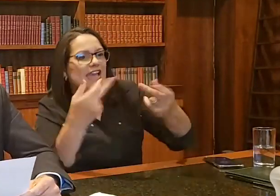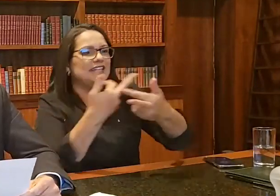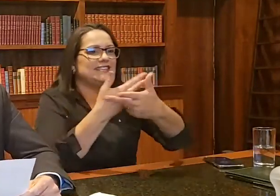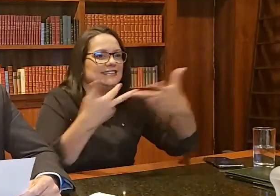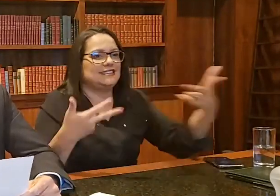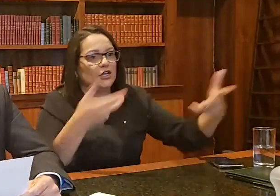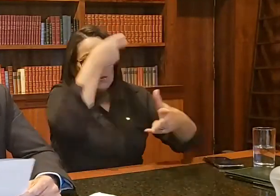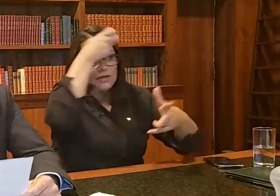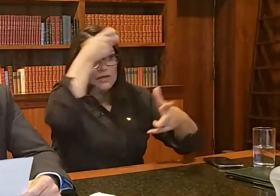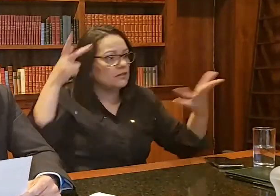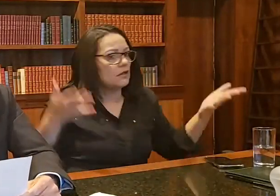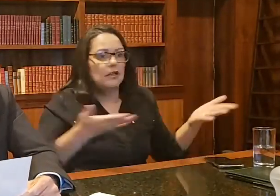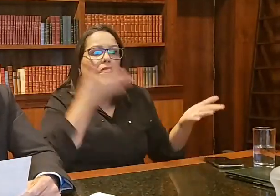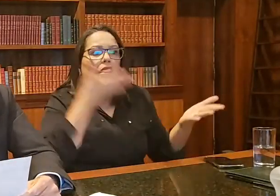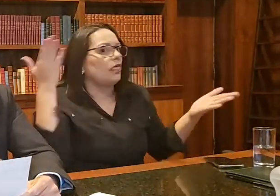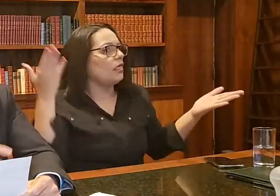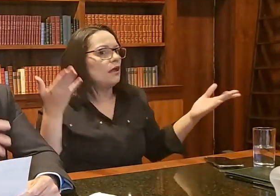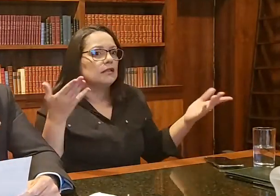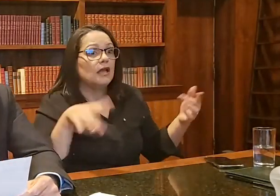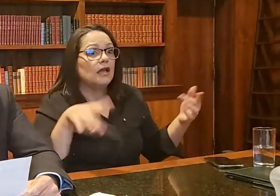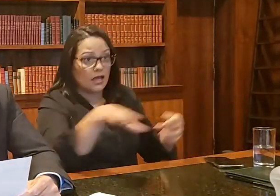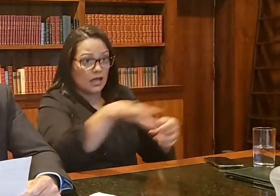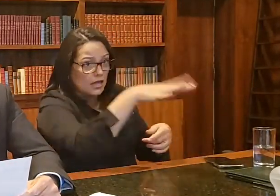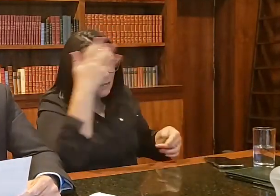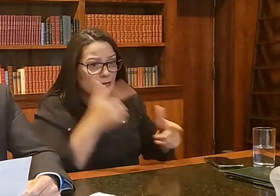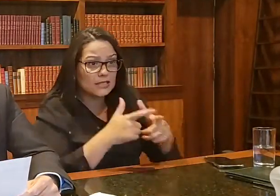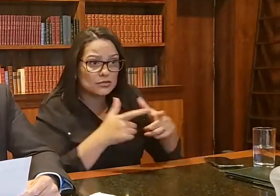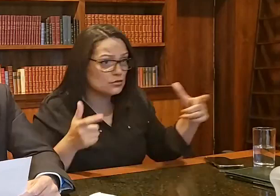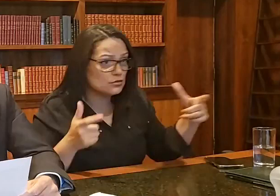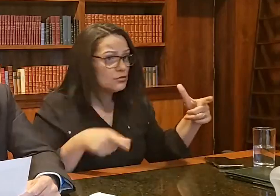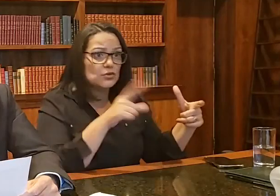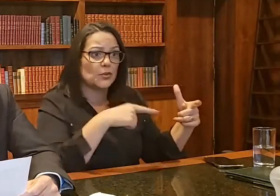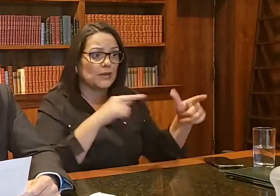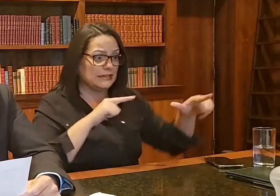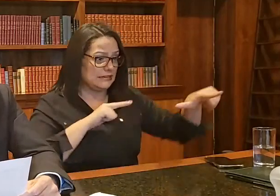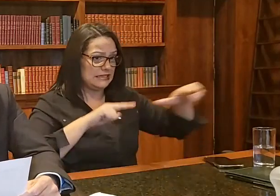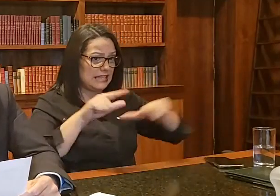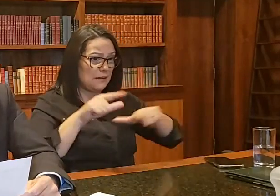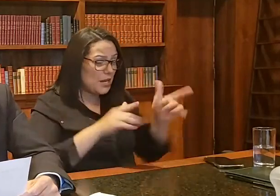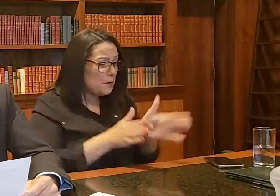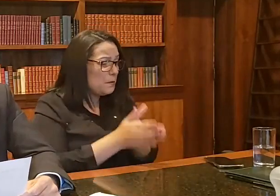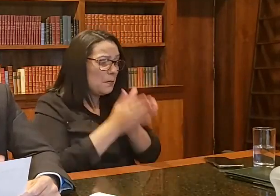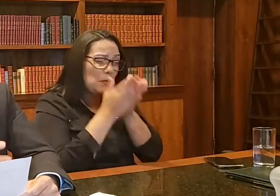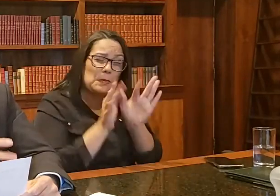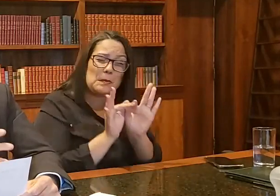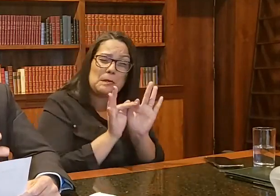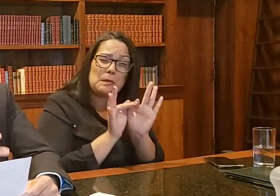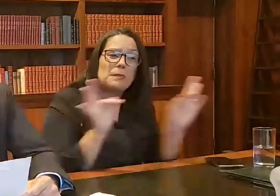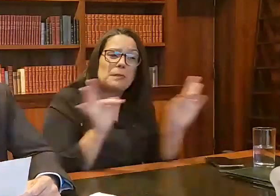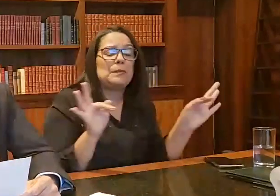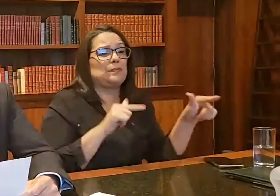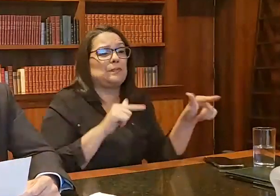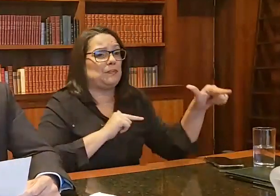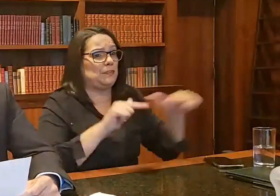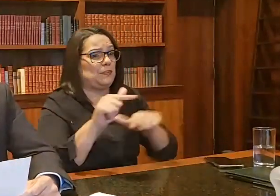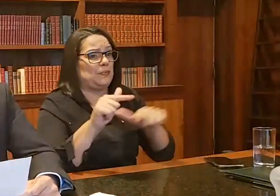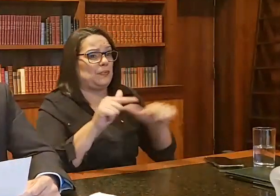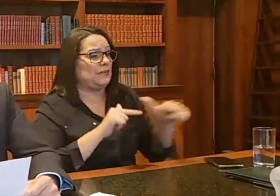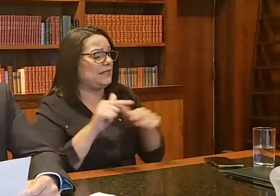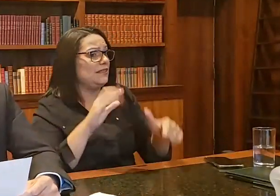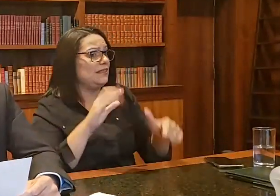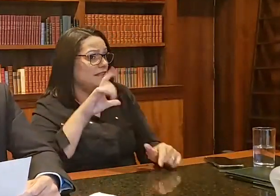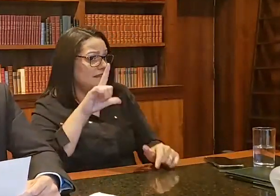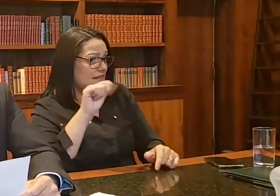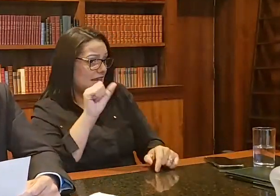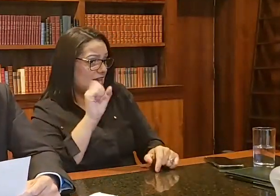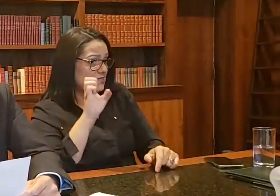prefeito falando que a cidade, além daquele pessoal mais humilde, a pessoal classe média também,